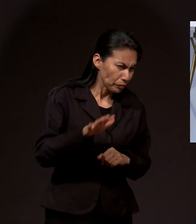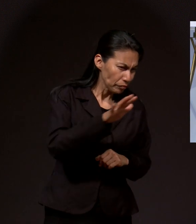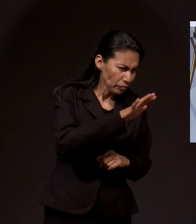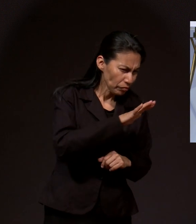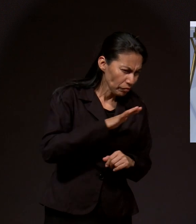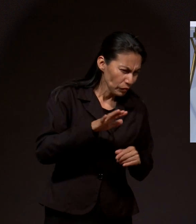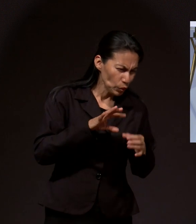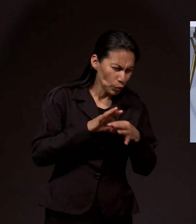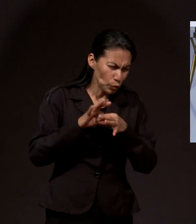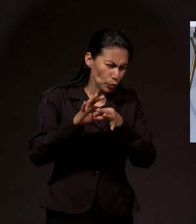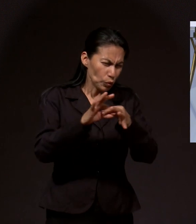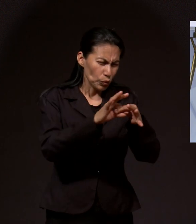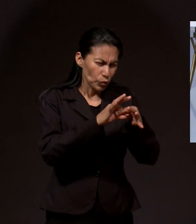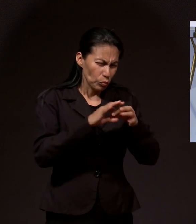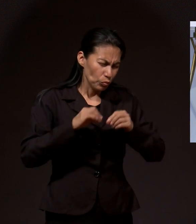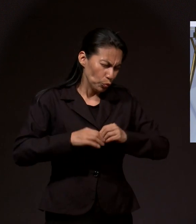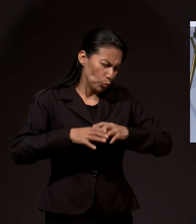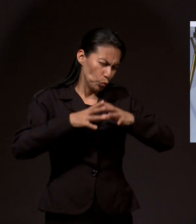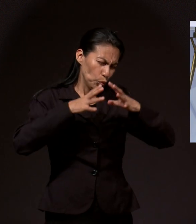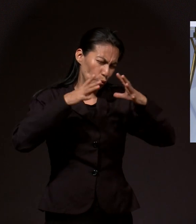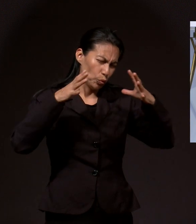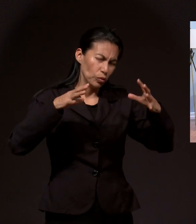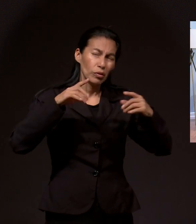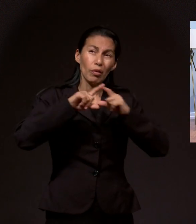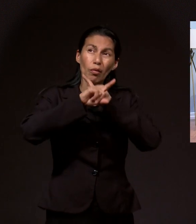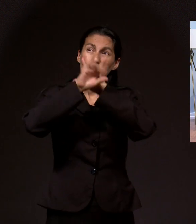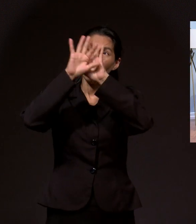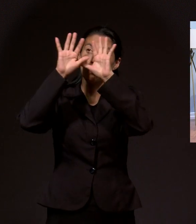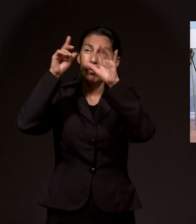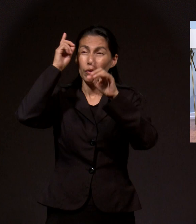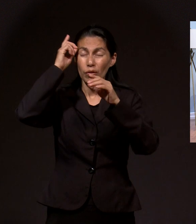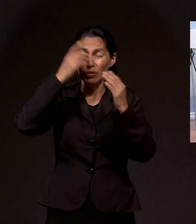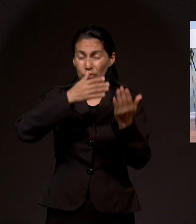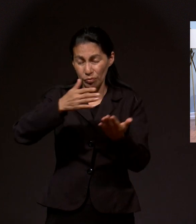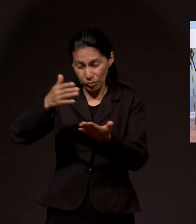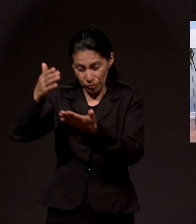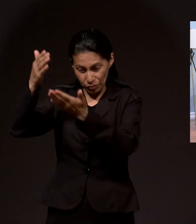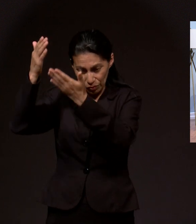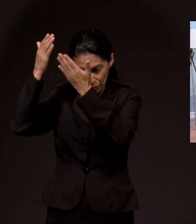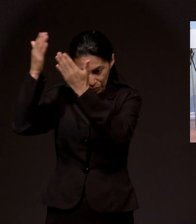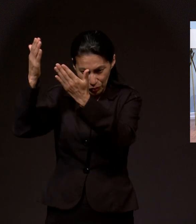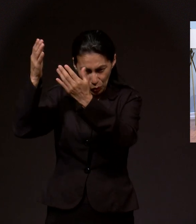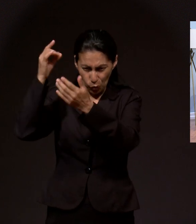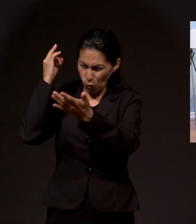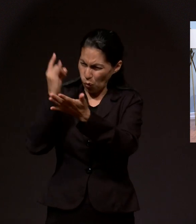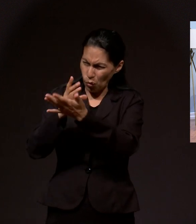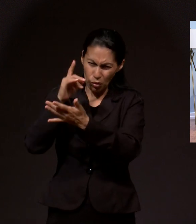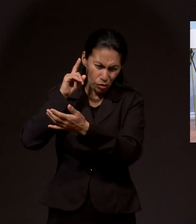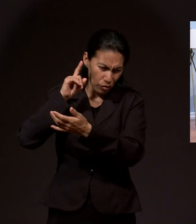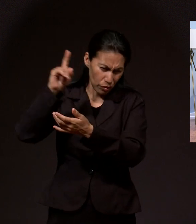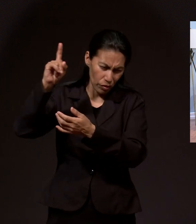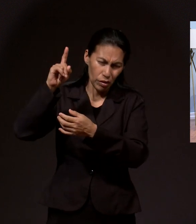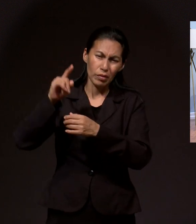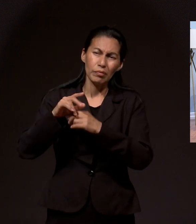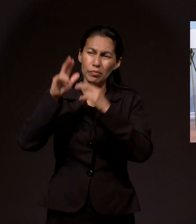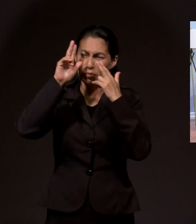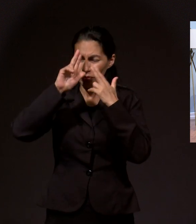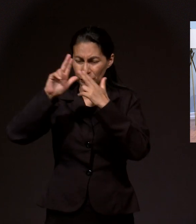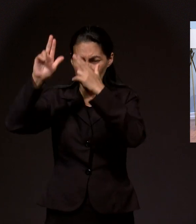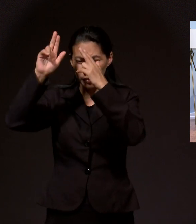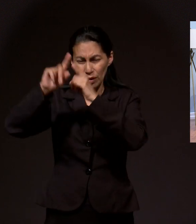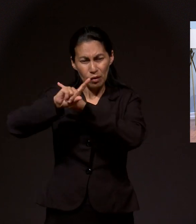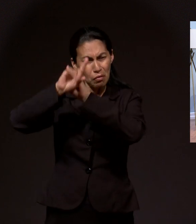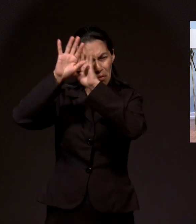Así Porque todo redunda para la gloria de Dios. Así es. Y nadie más debe tomar esa honra y su